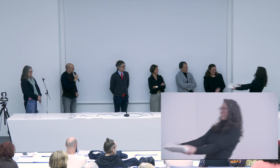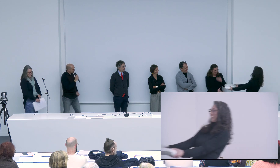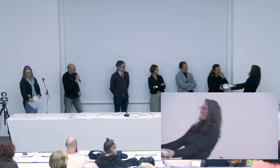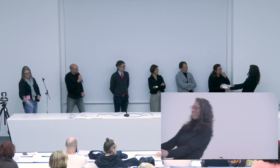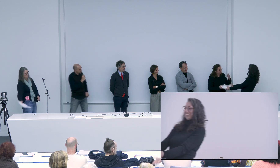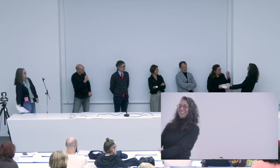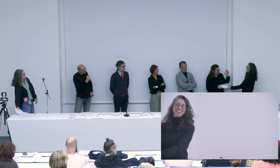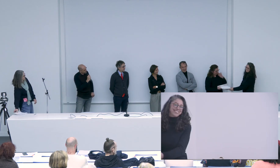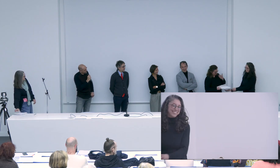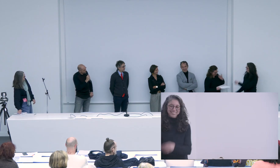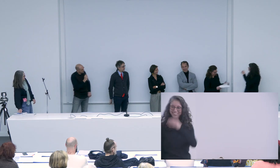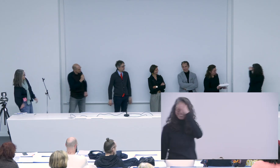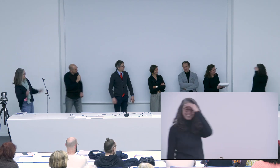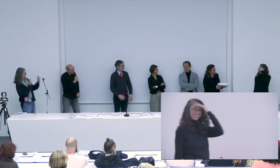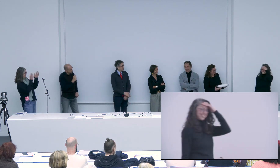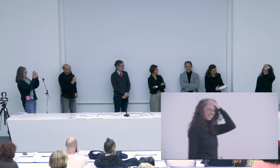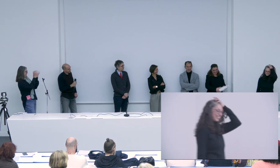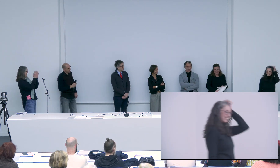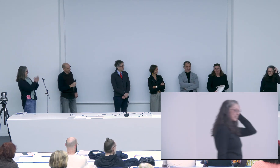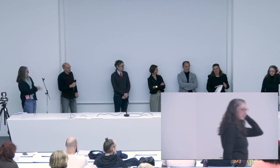quelque chose qui correspondrait à chez toi je te l'offre maintenant